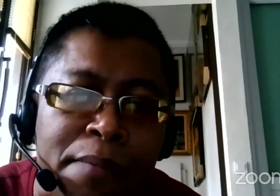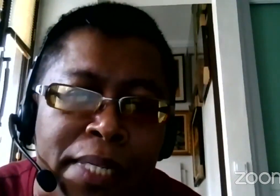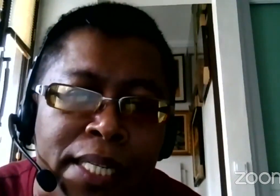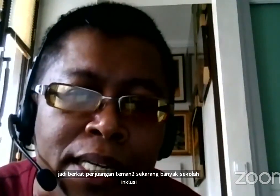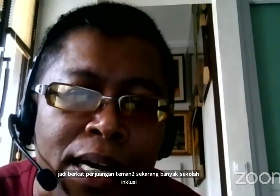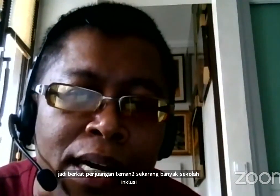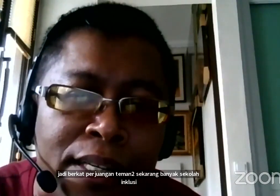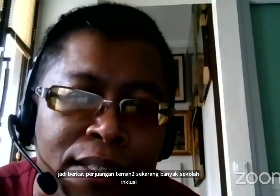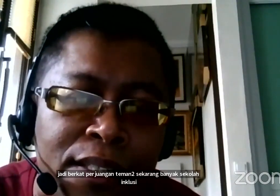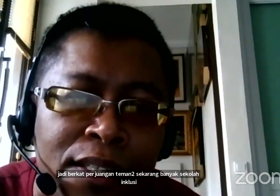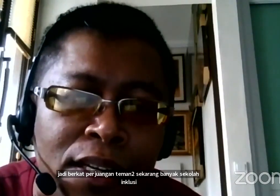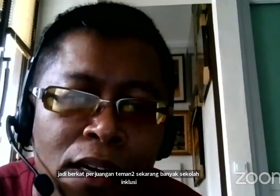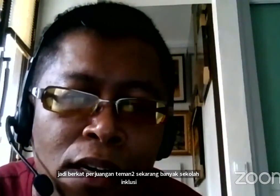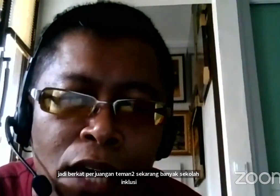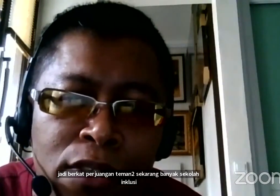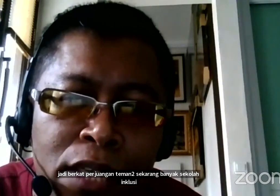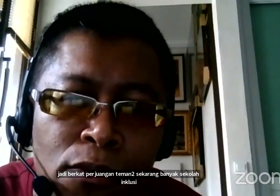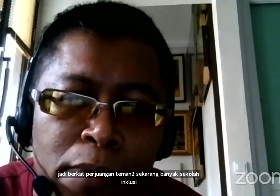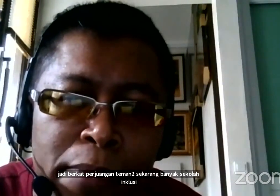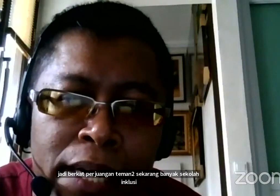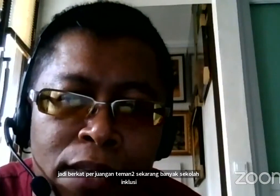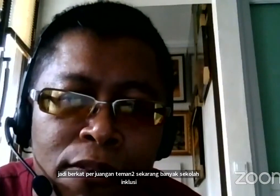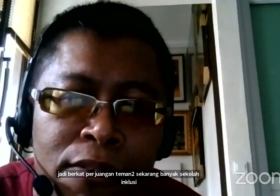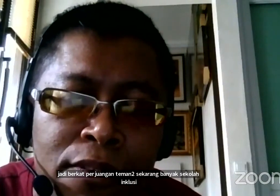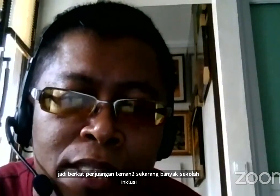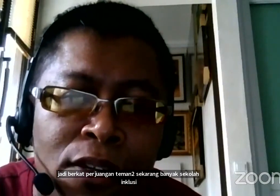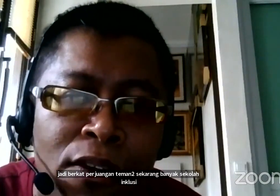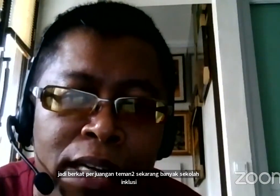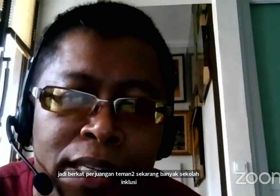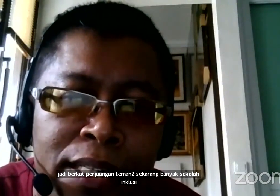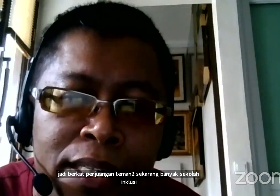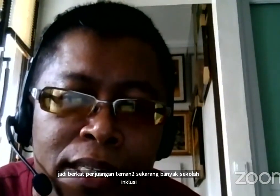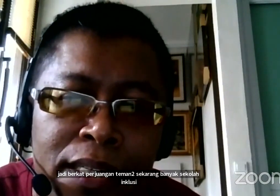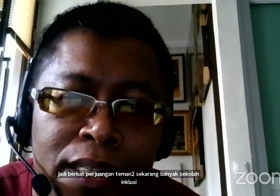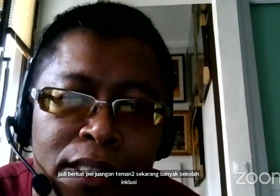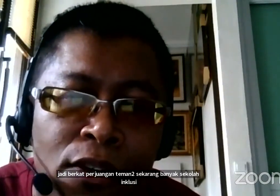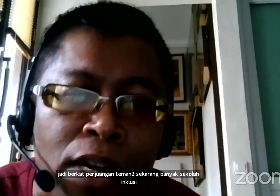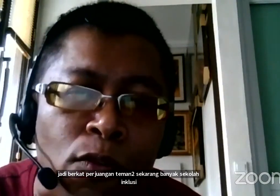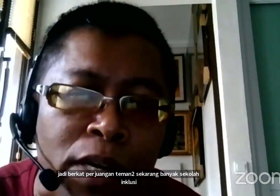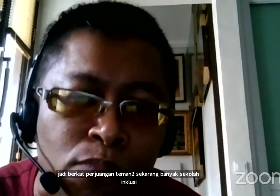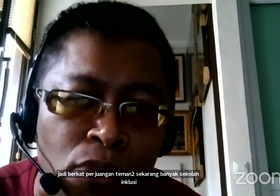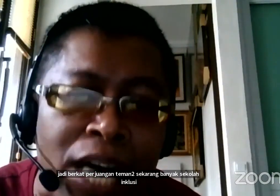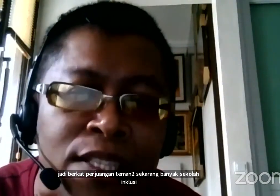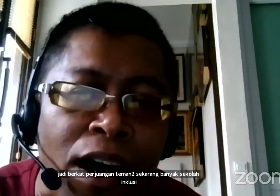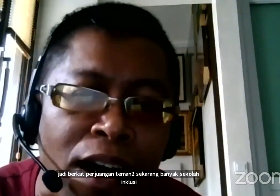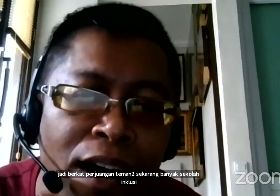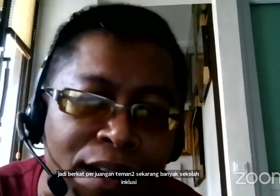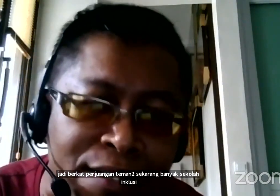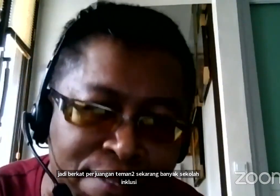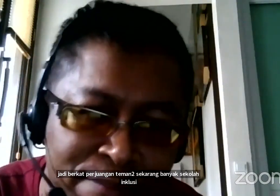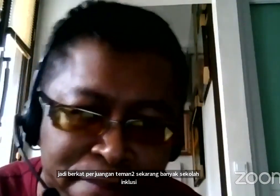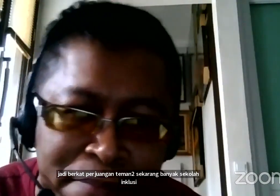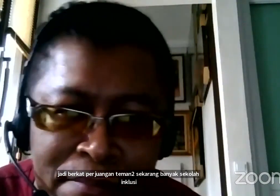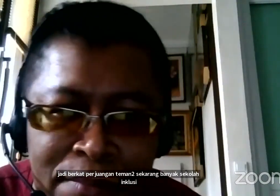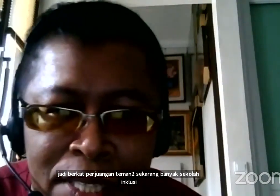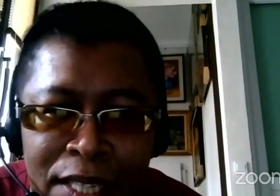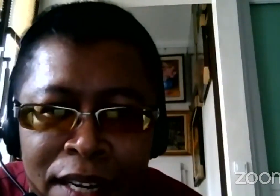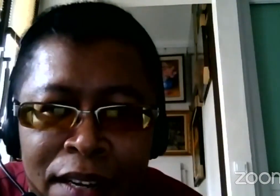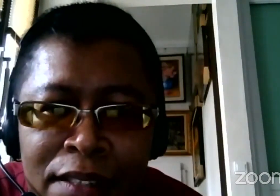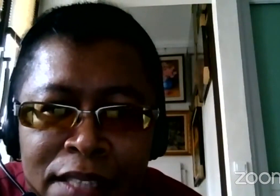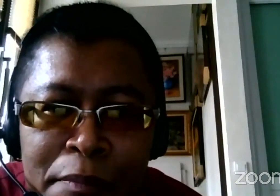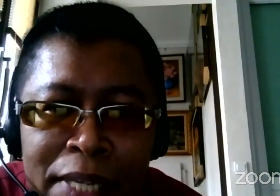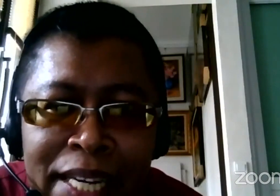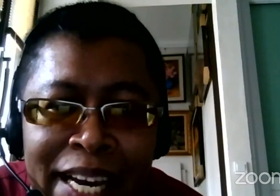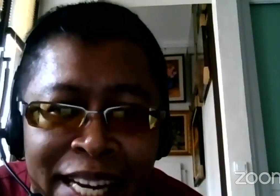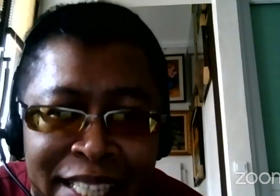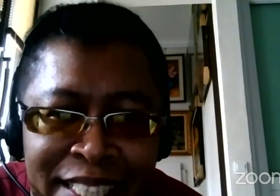dibatasi dalam pendidikan Kalau saya dulu berbeda tuh Saya sekolahnya di sekolah luar biasa Masih